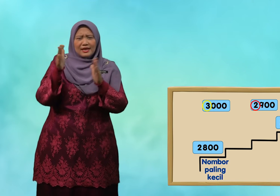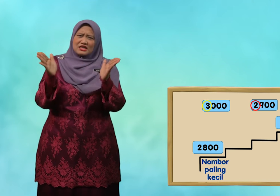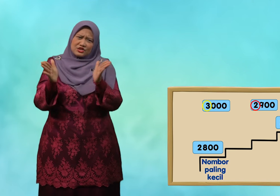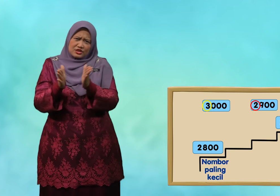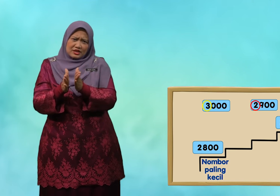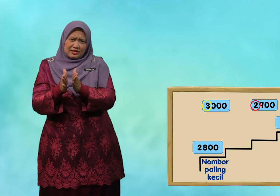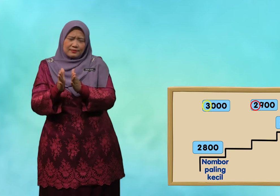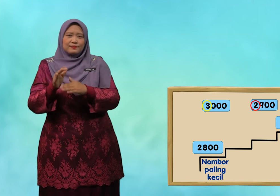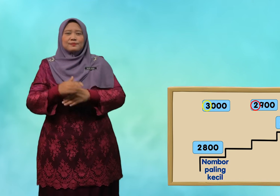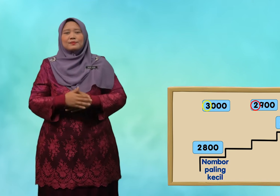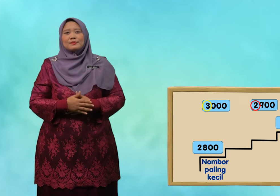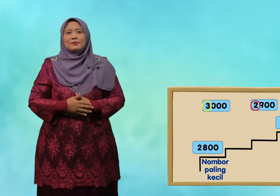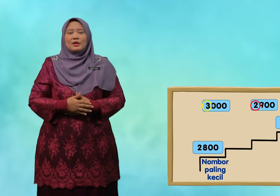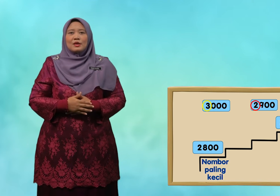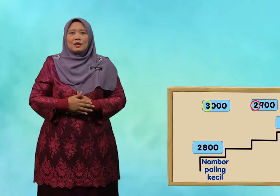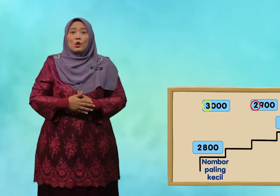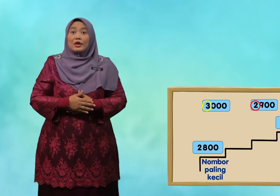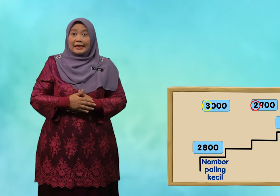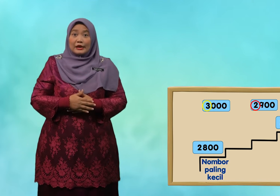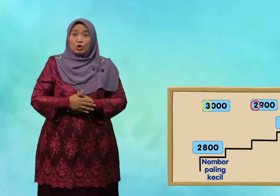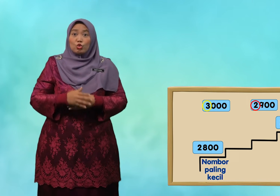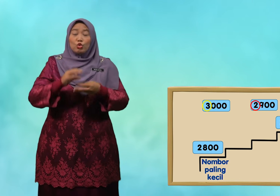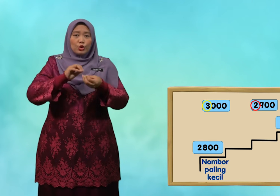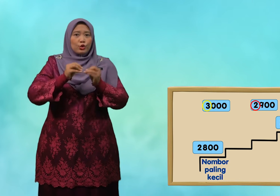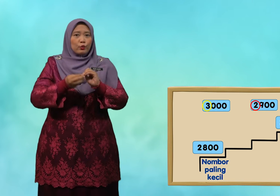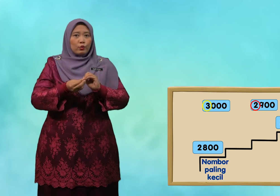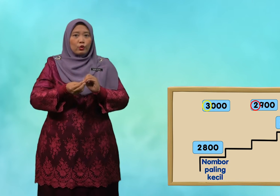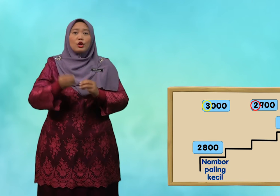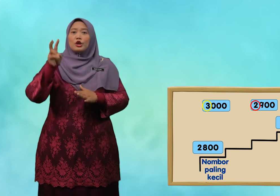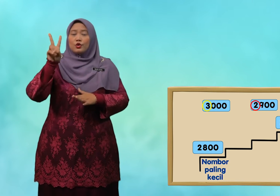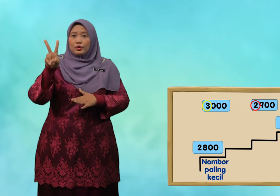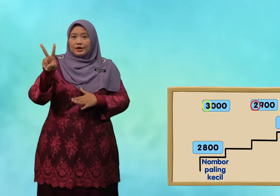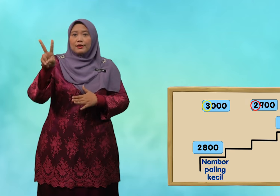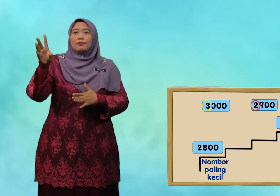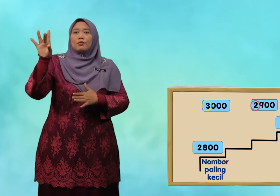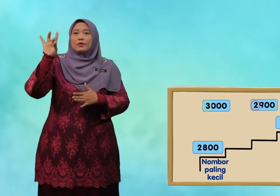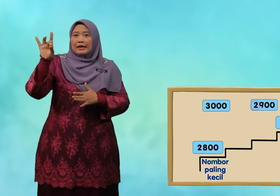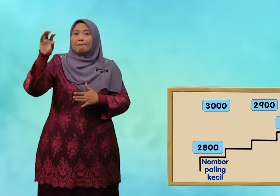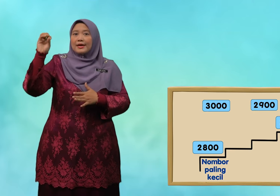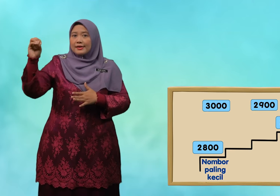kecil. Oleh itu, nombor 2,900